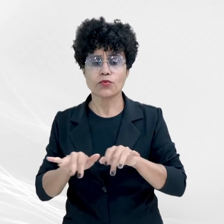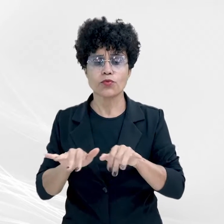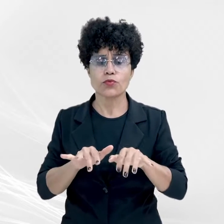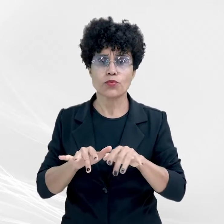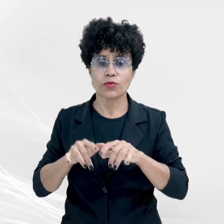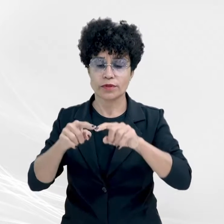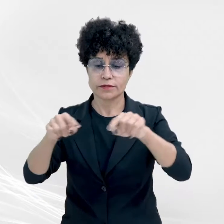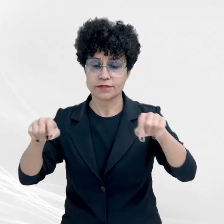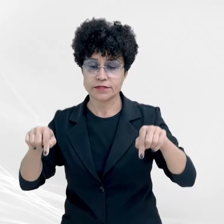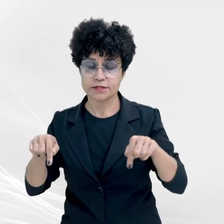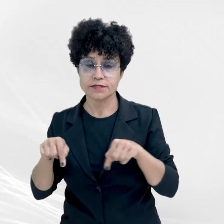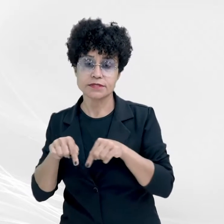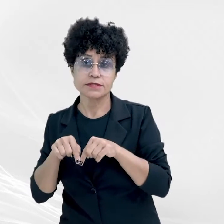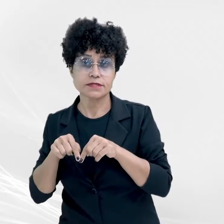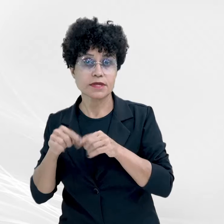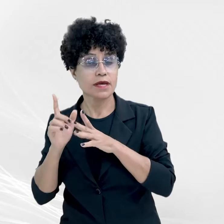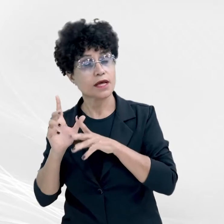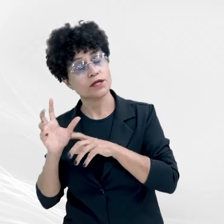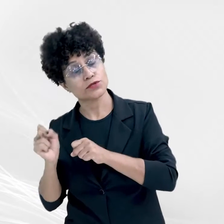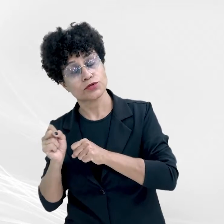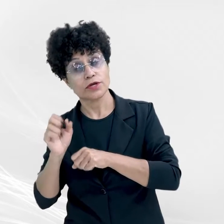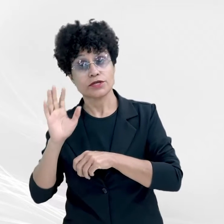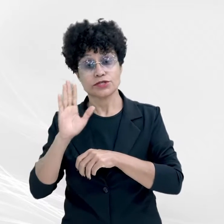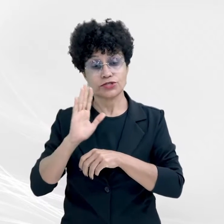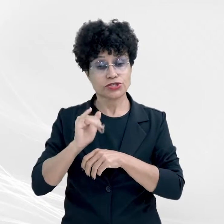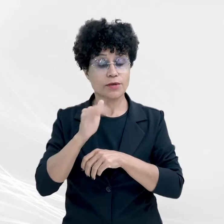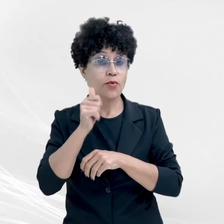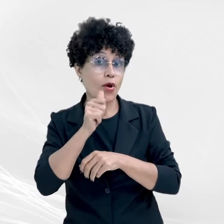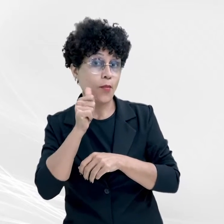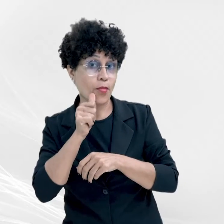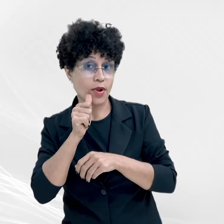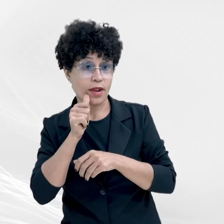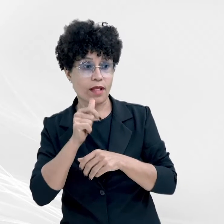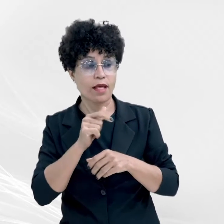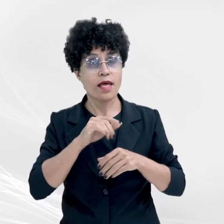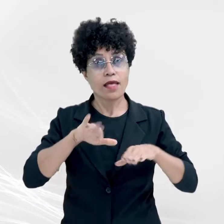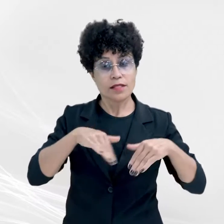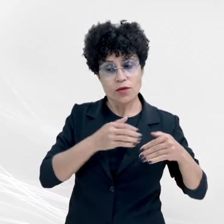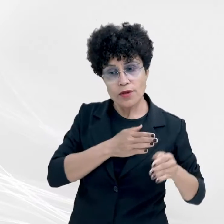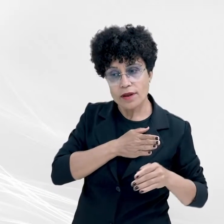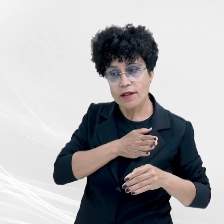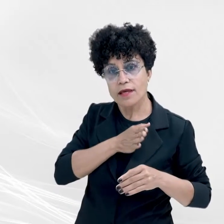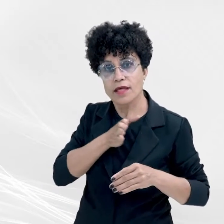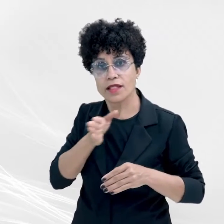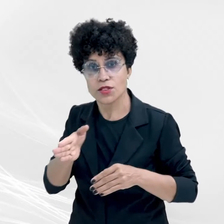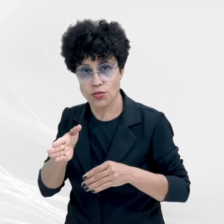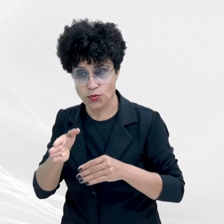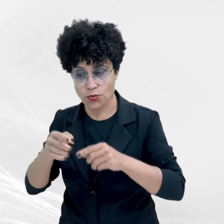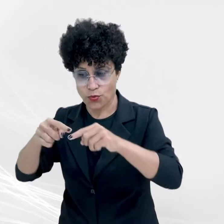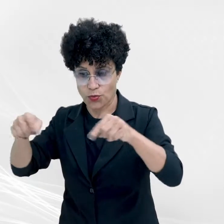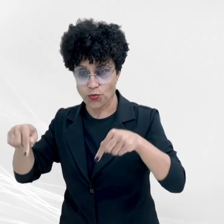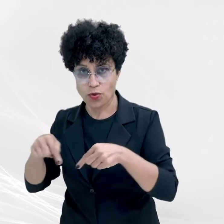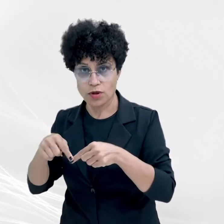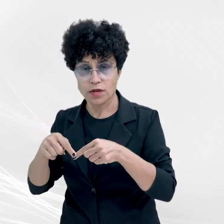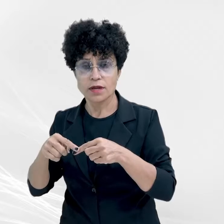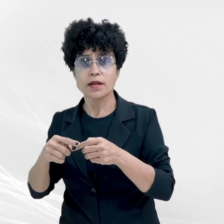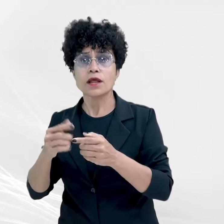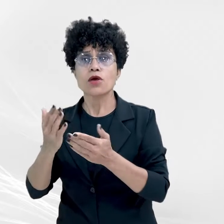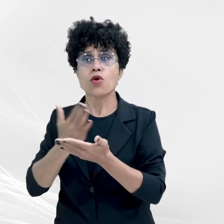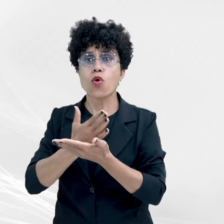pela vítima. Assim que ela entrou no recinto, ele passou a agredi-la, puxando-a pelos braços e a jogando